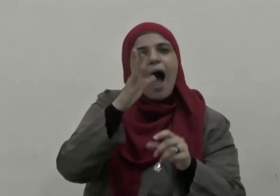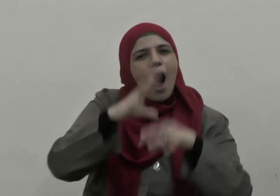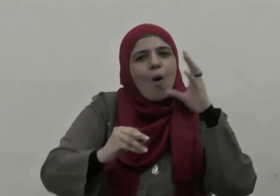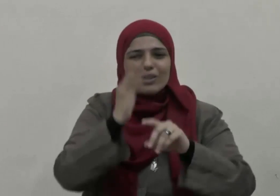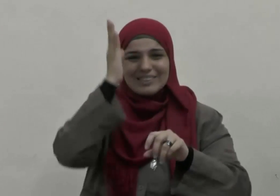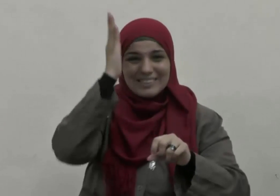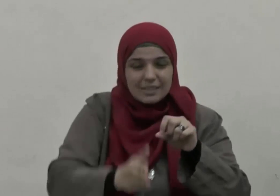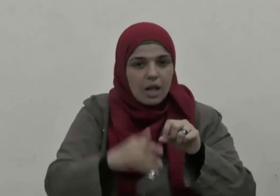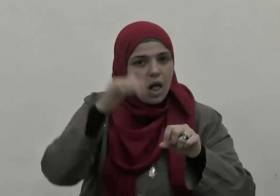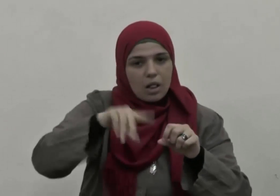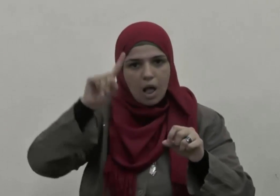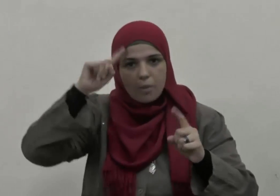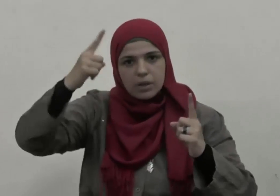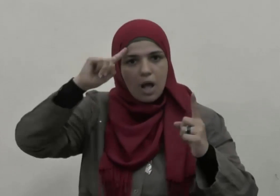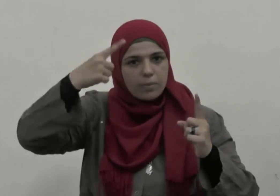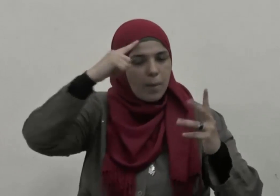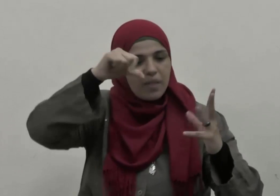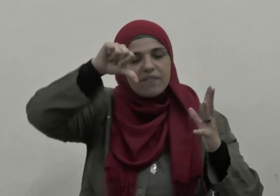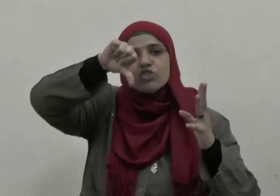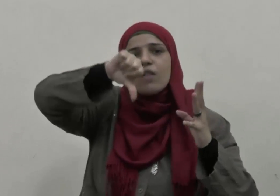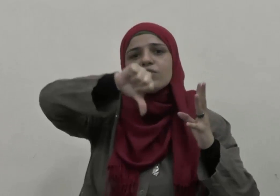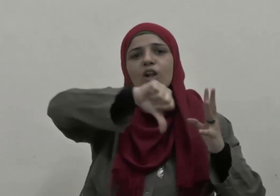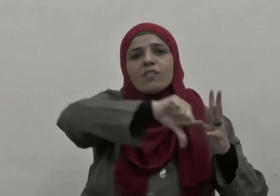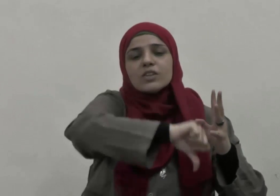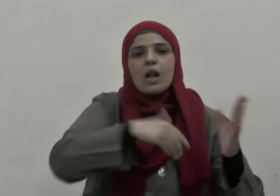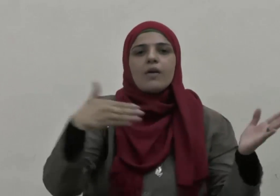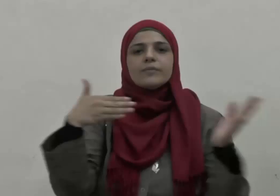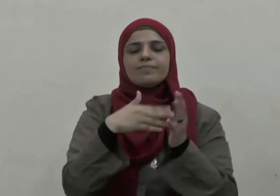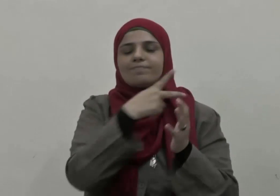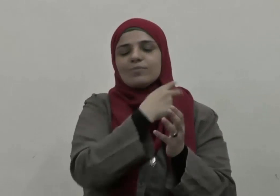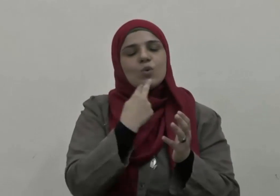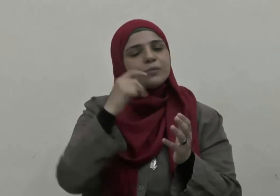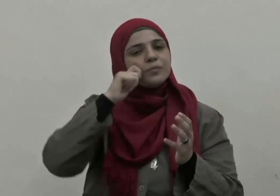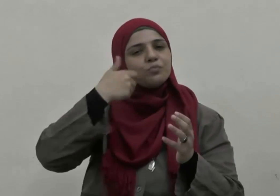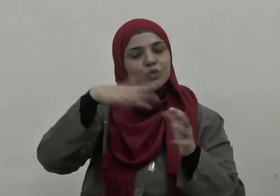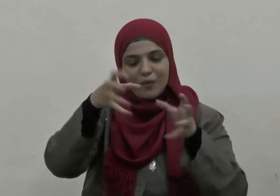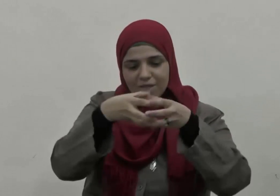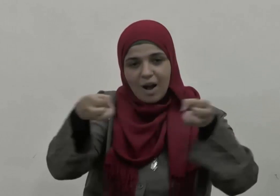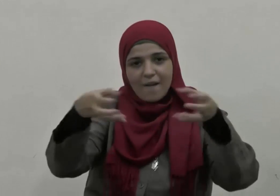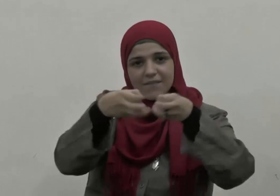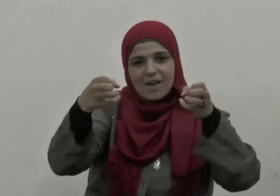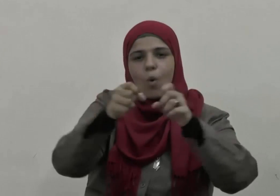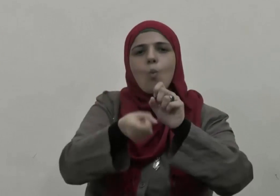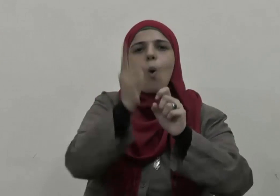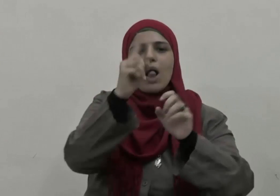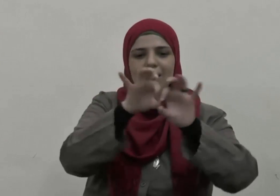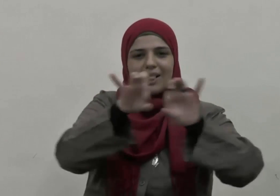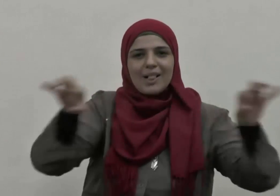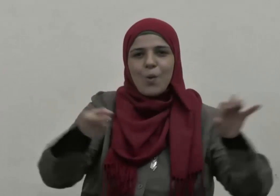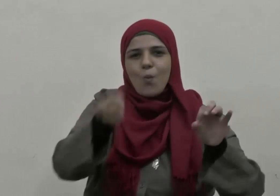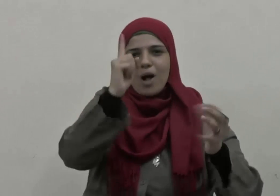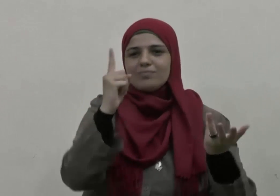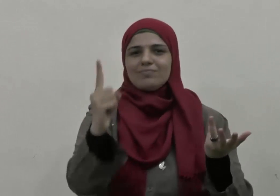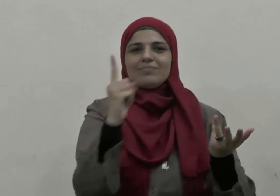منهم فلم يفلح ففكك حزمة الحطب ووزعها على